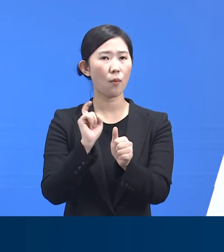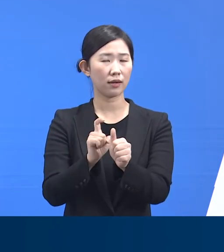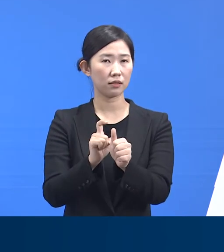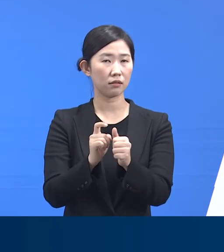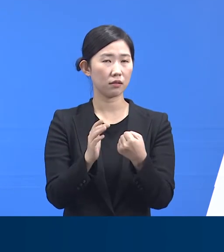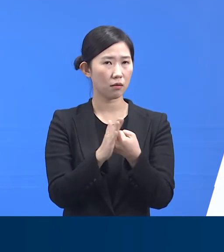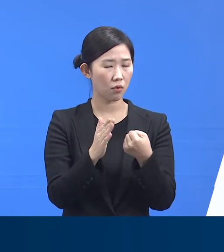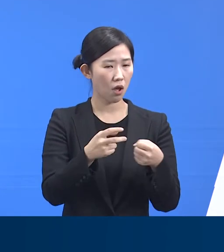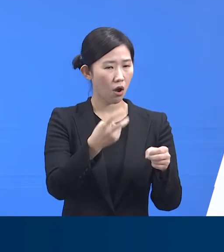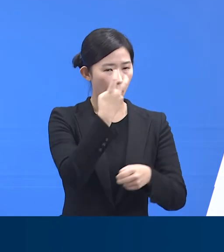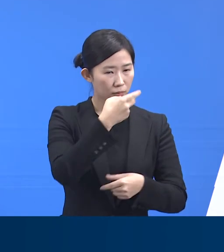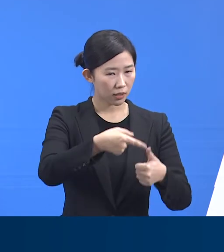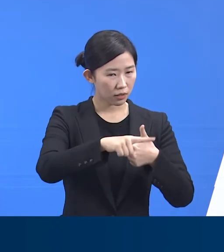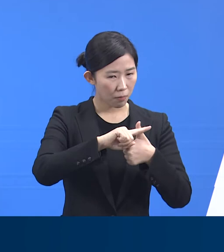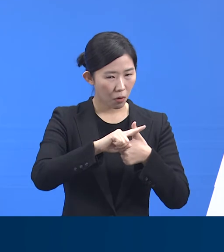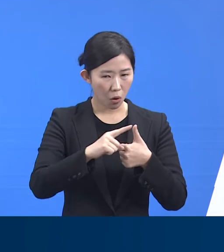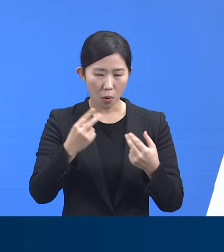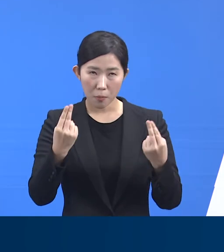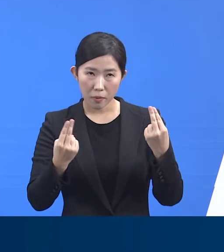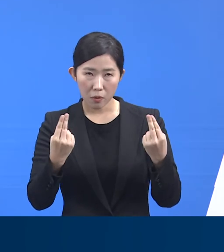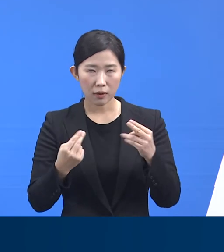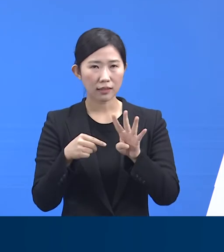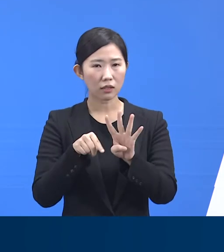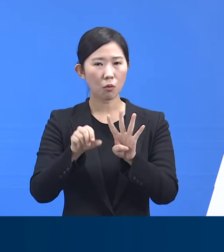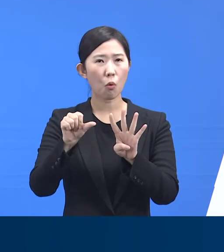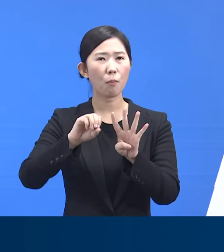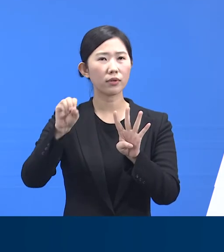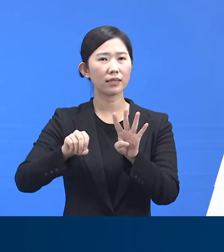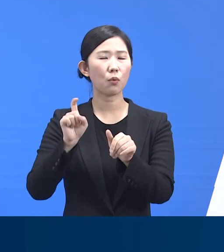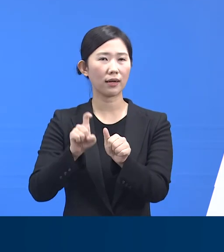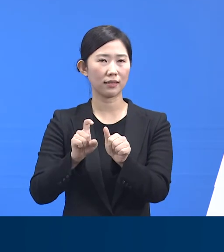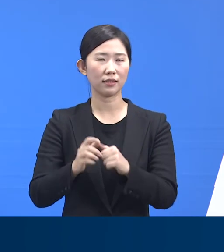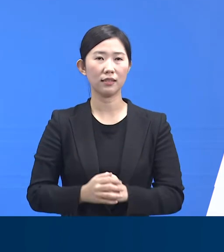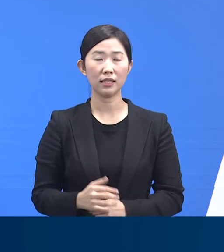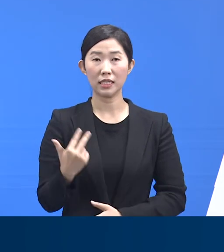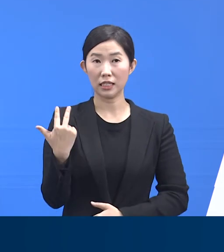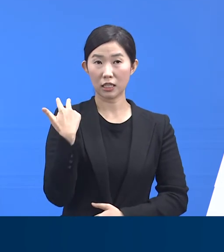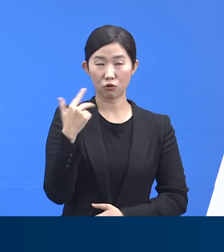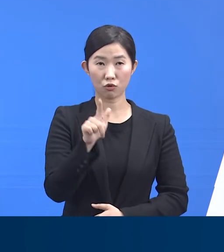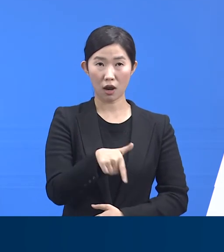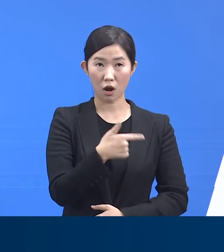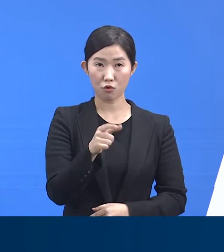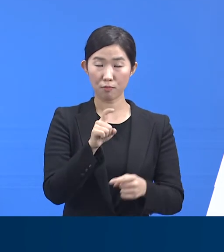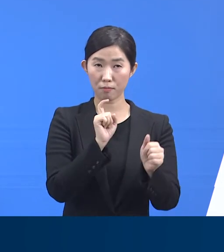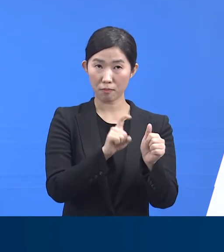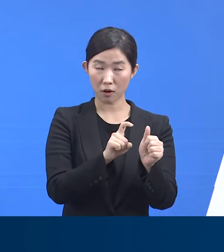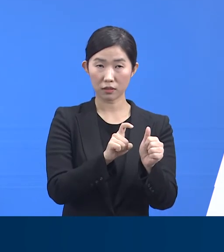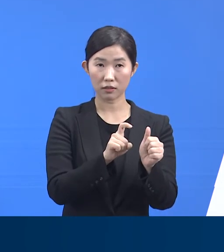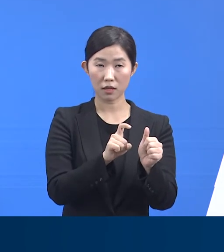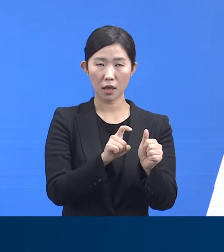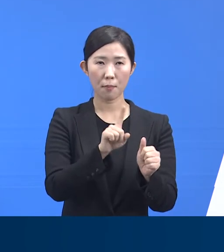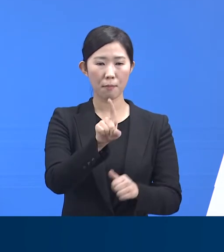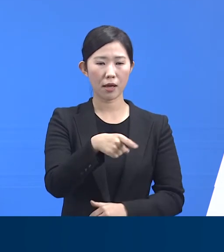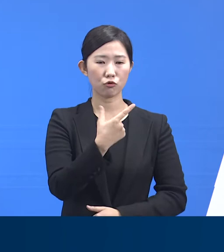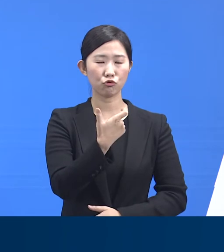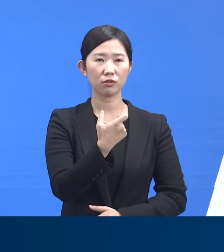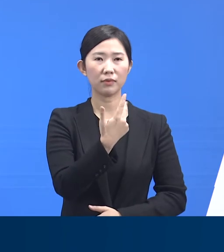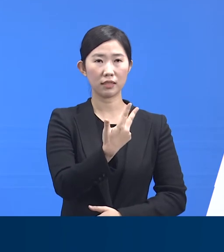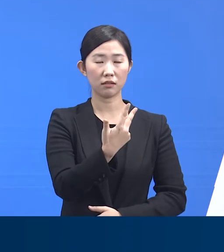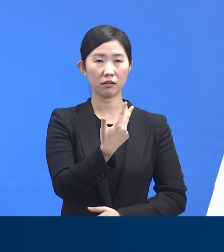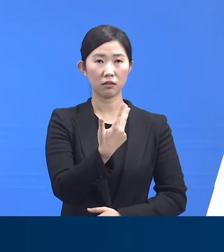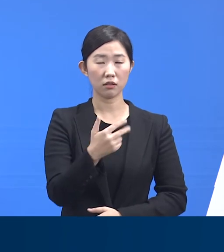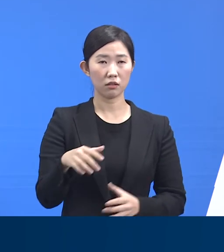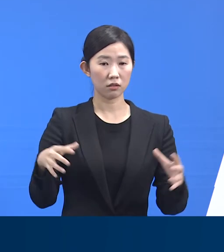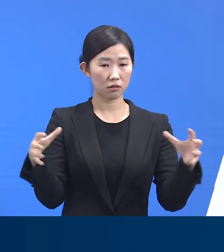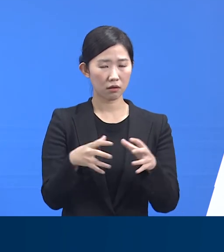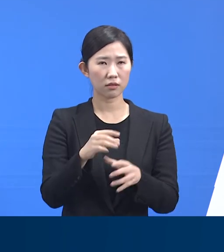확진자 비율은 4.5%입니다. 지난주 일평균 확진자는 167명으로 전주 대비 48명 증가했습니다.